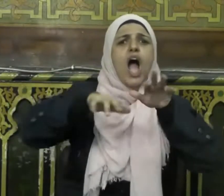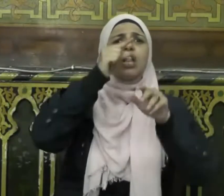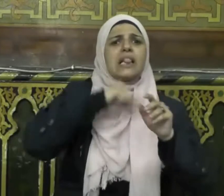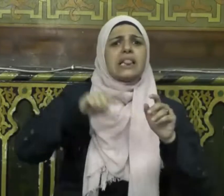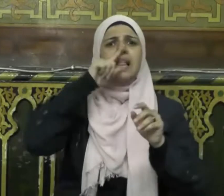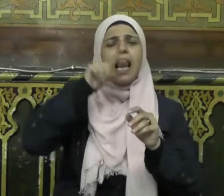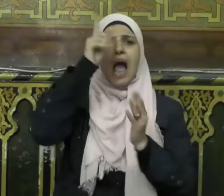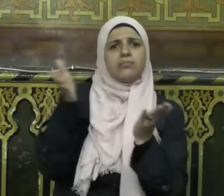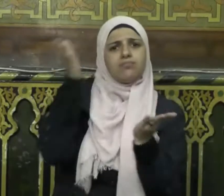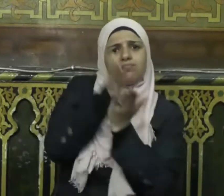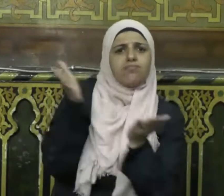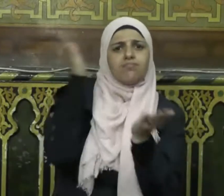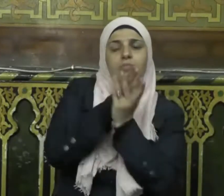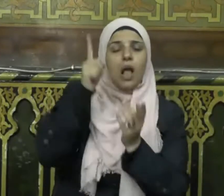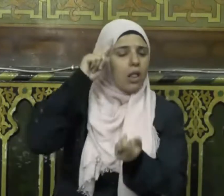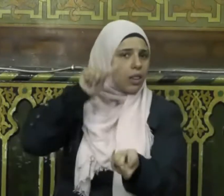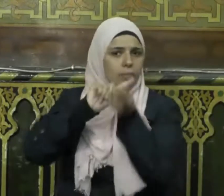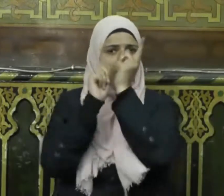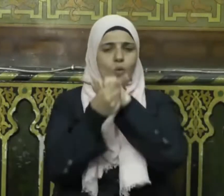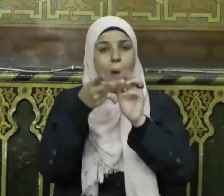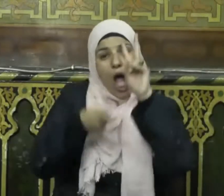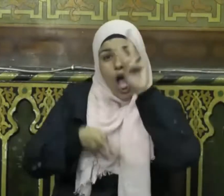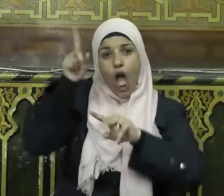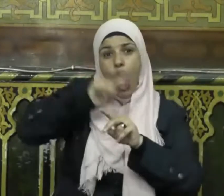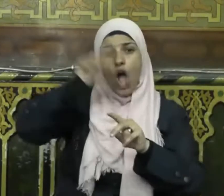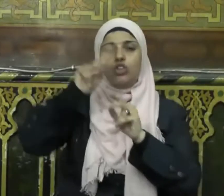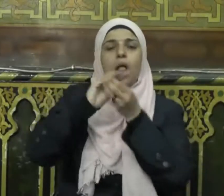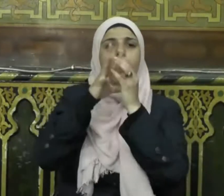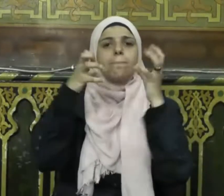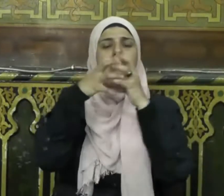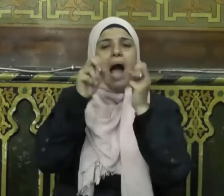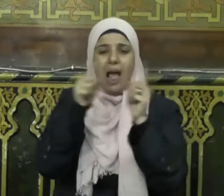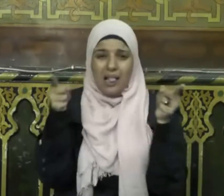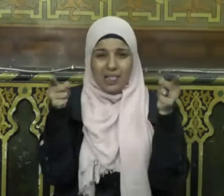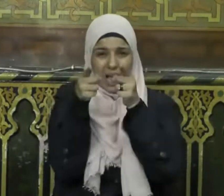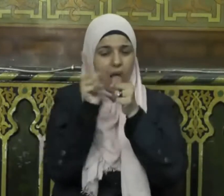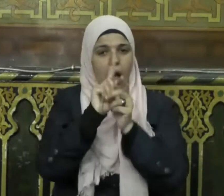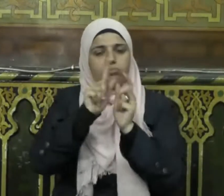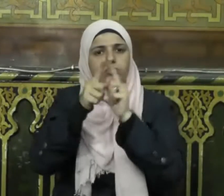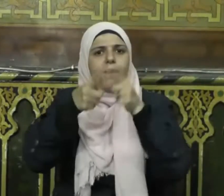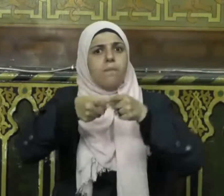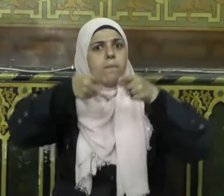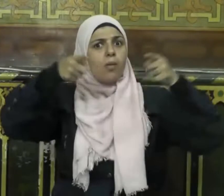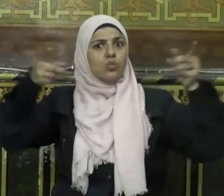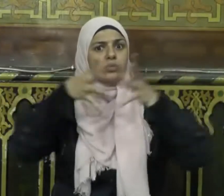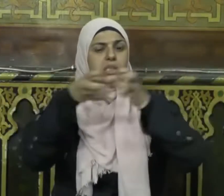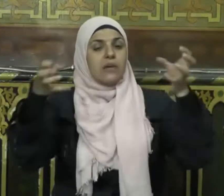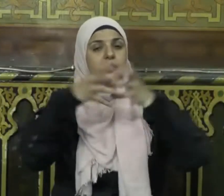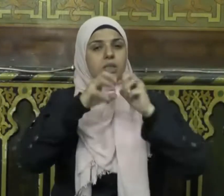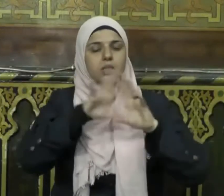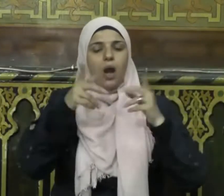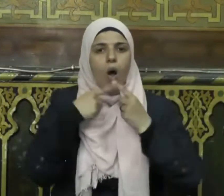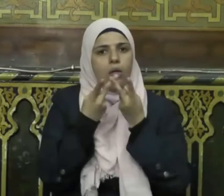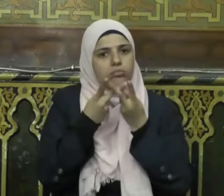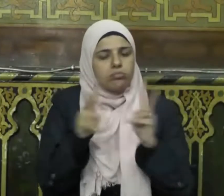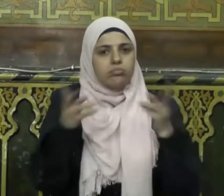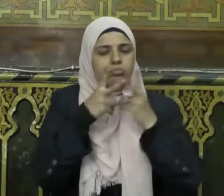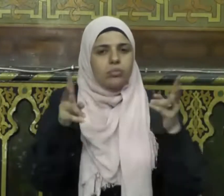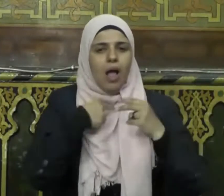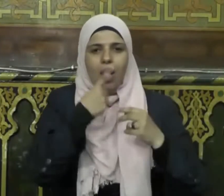ويتحول مفهوم الهجرة من معناها المحدود الضيق إلى معاني رحبة واسعة